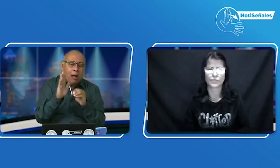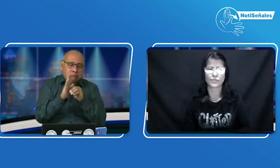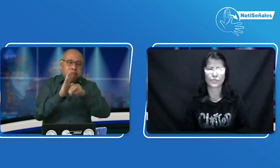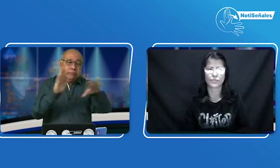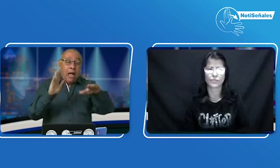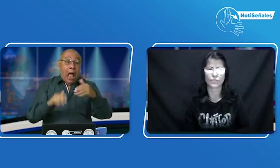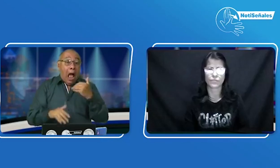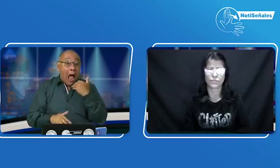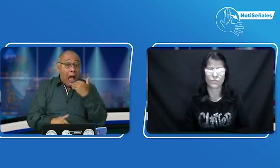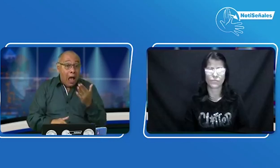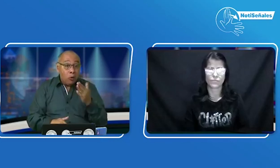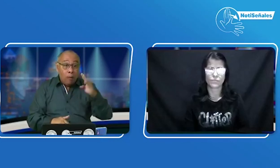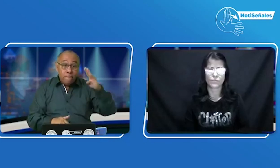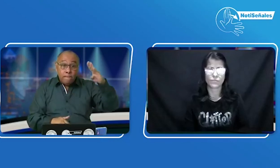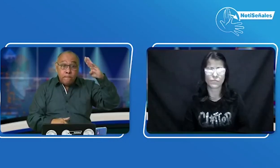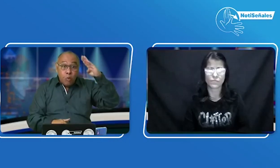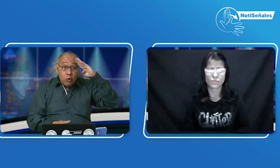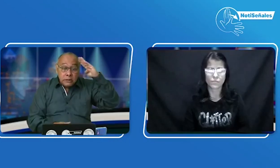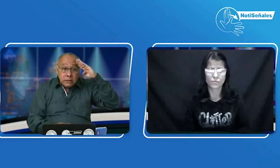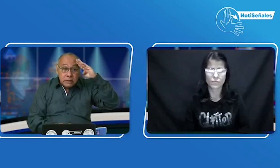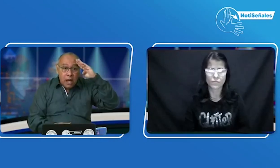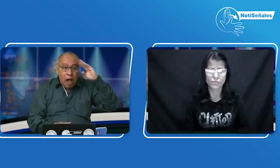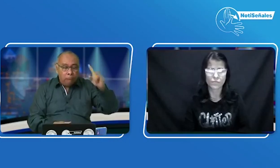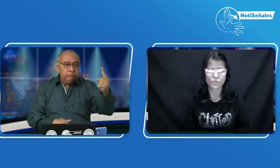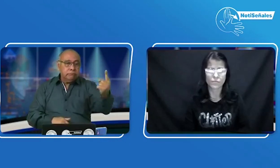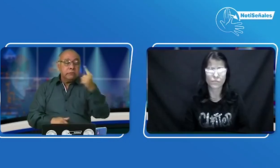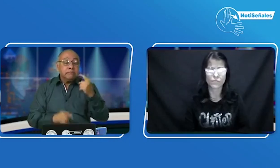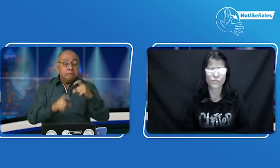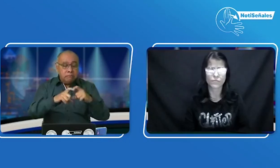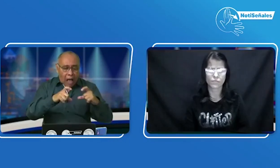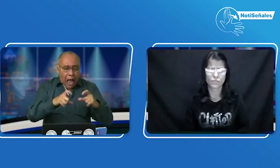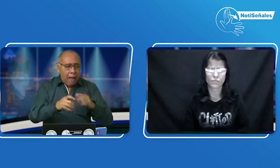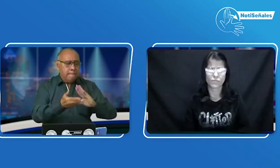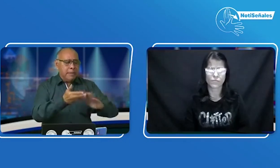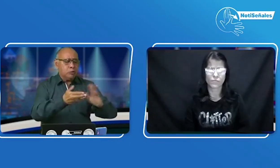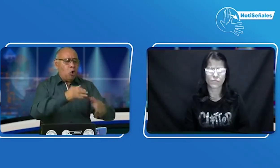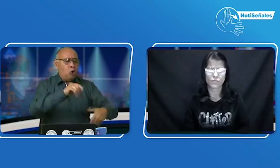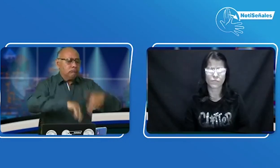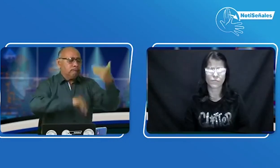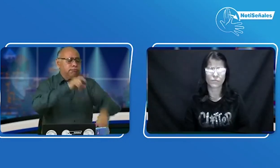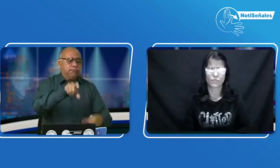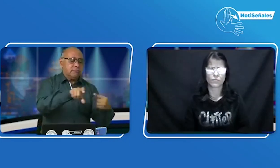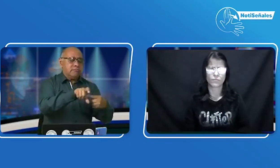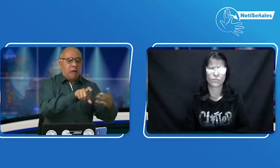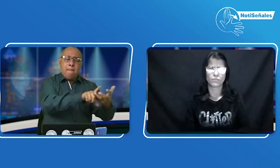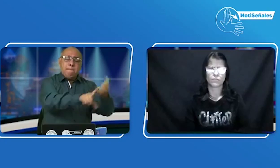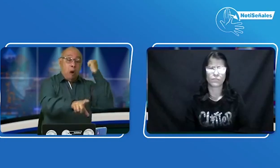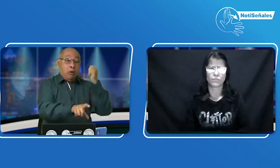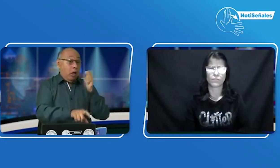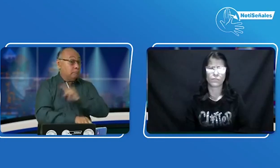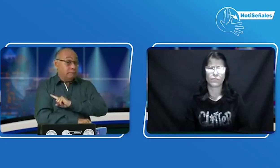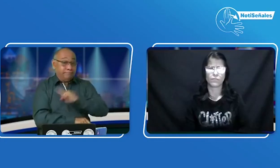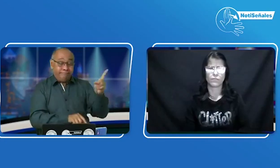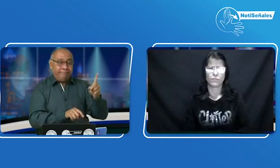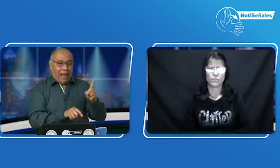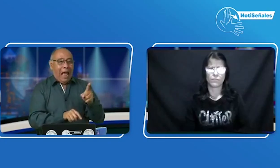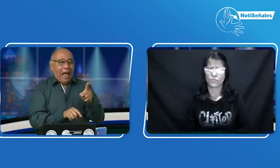Porque ya el gobierno lo sacó, está dentro de esa documentación oficial de gobierno. Así que es ilegal